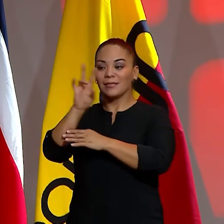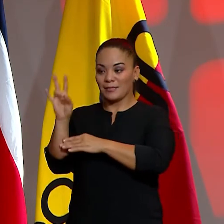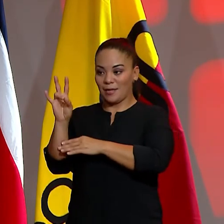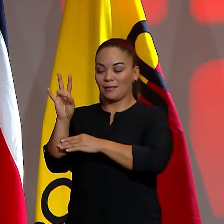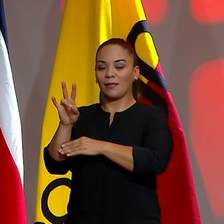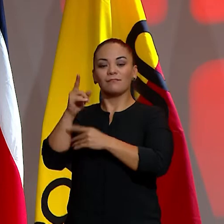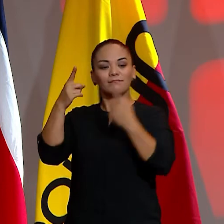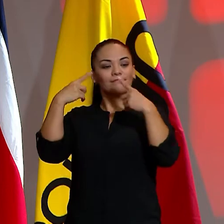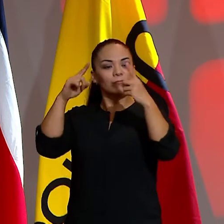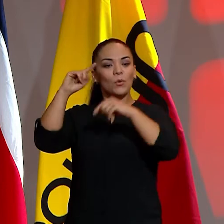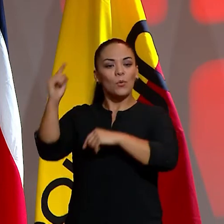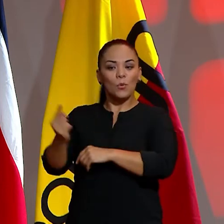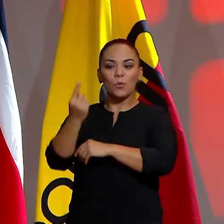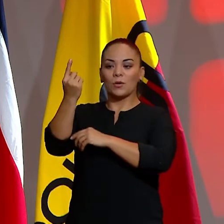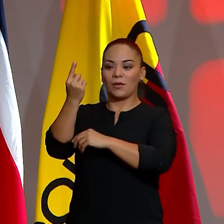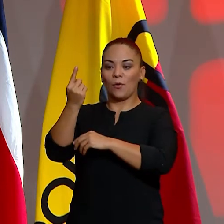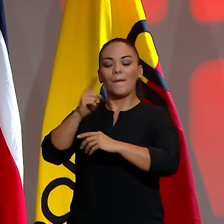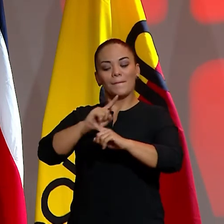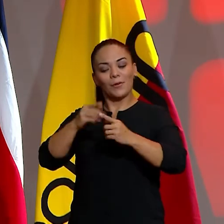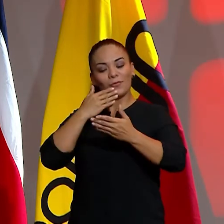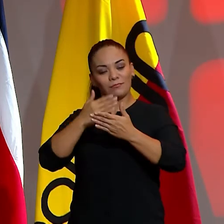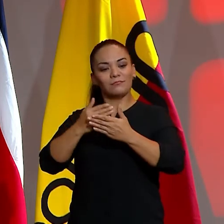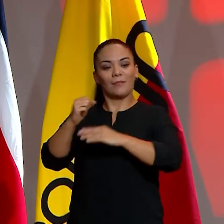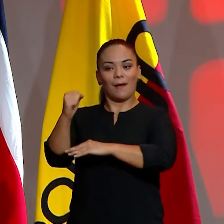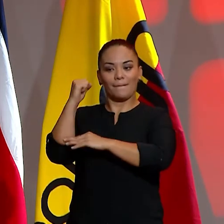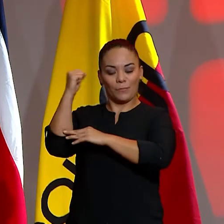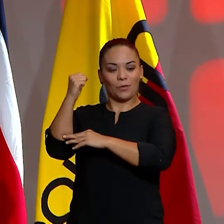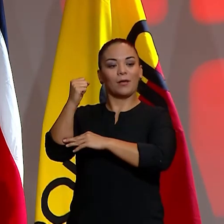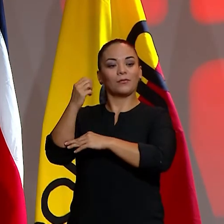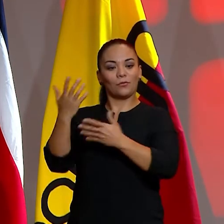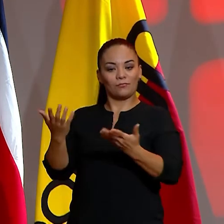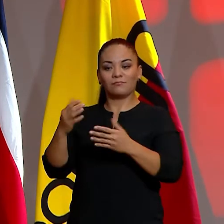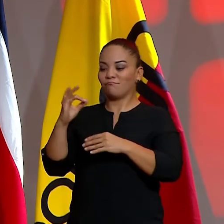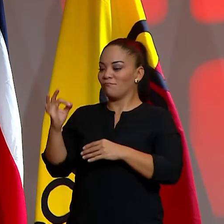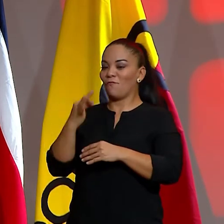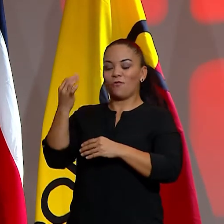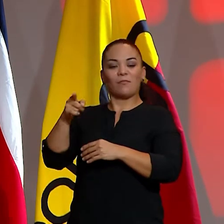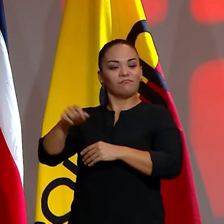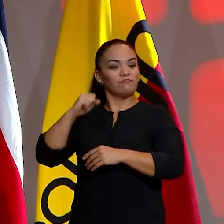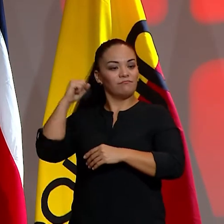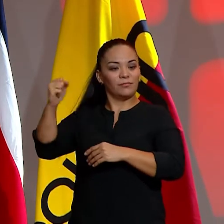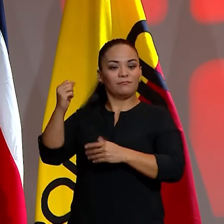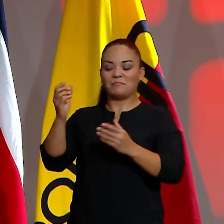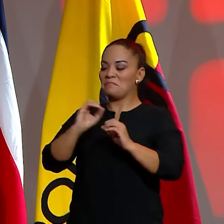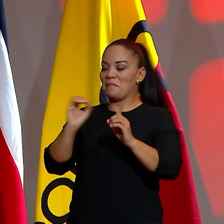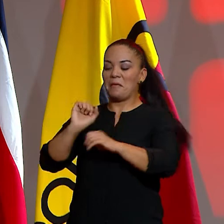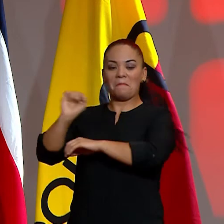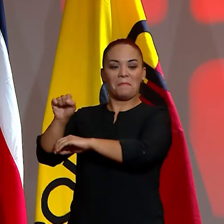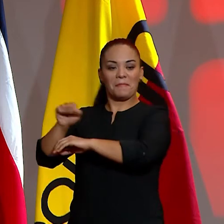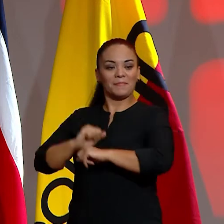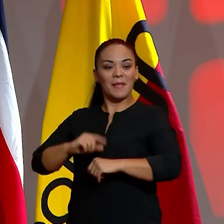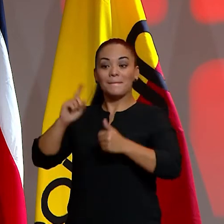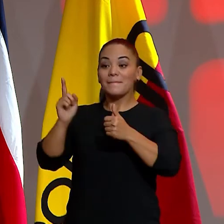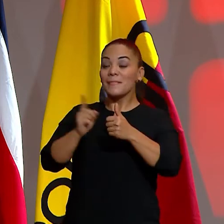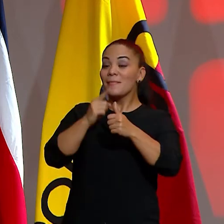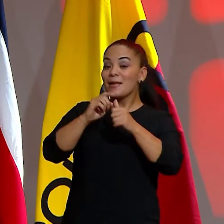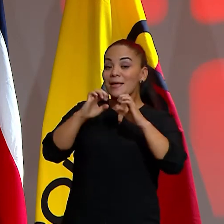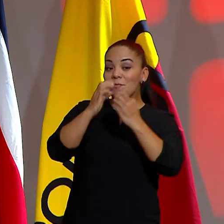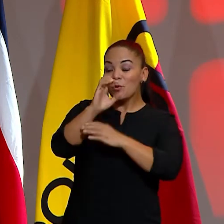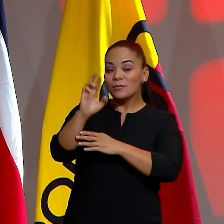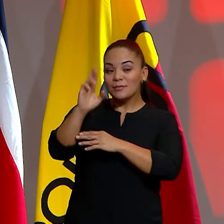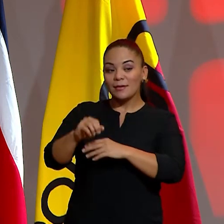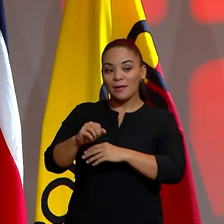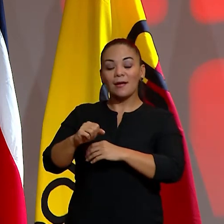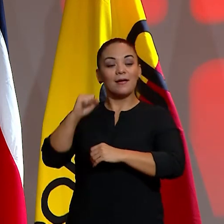obtiene su único pero muy meritorio campeonato en forma invicta. Ese primer equipo de Costa Rica en ganar un